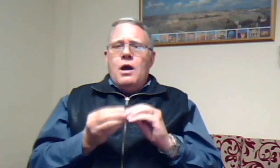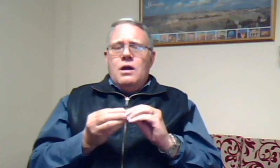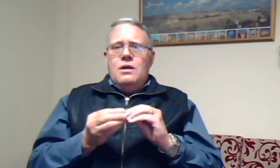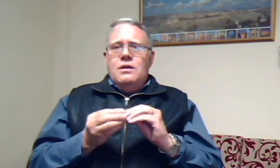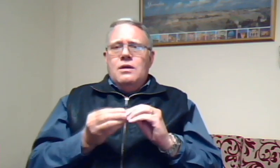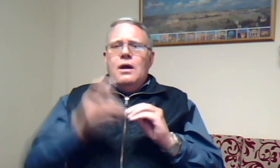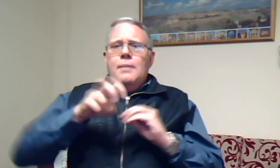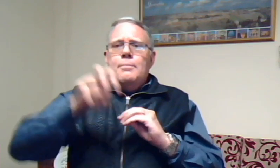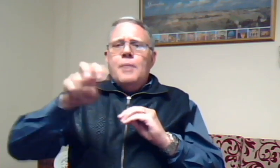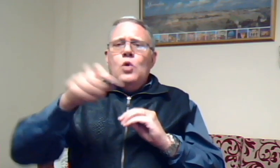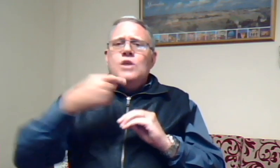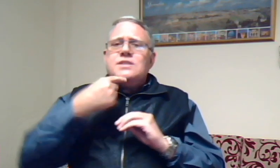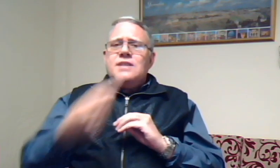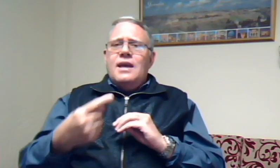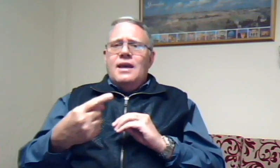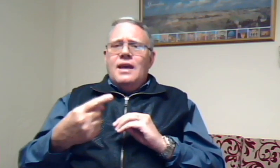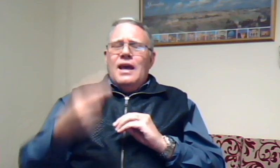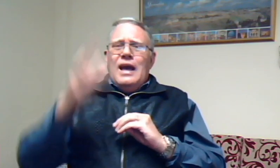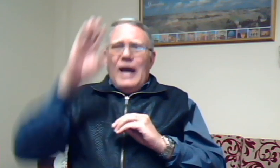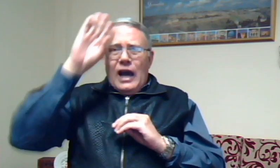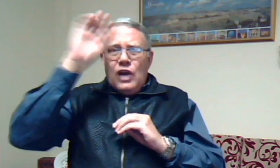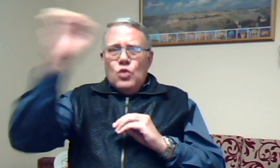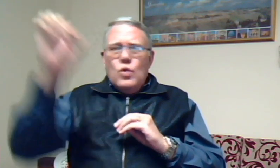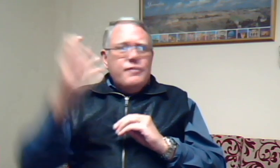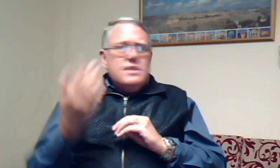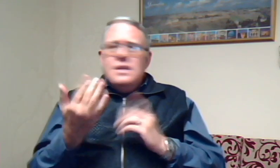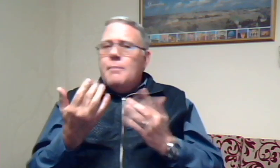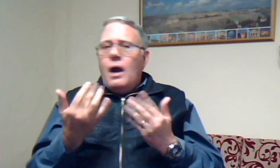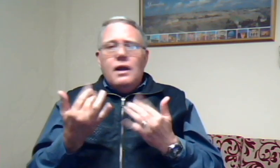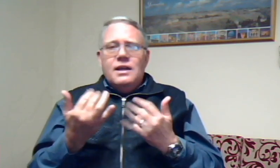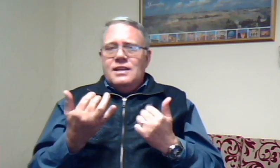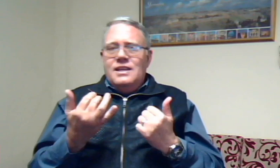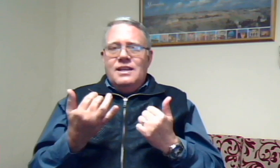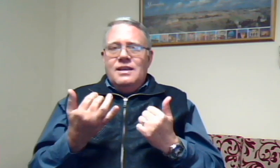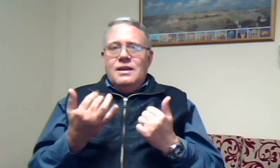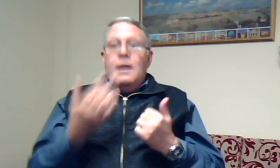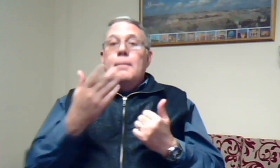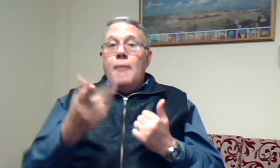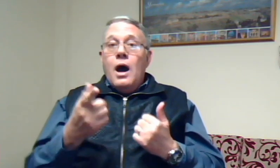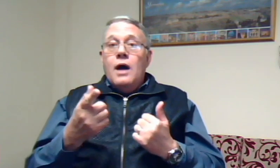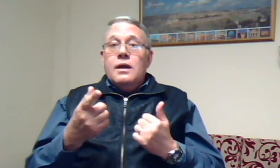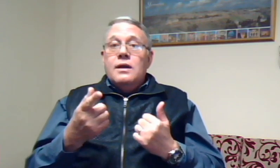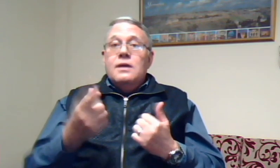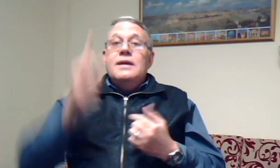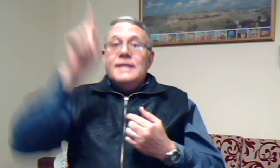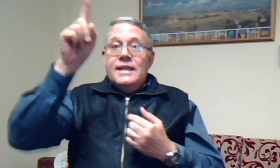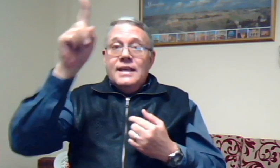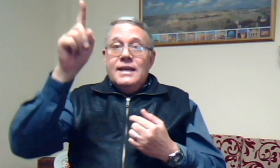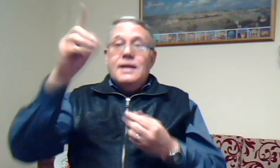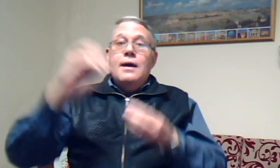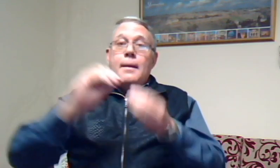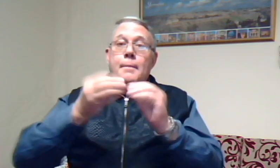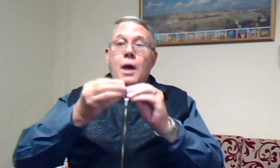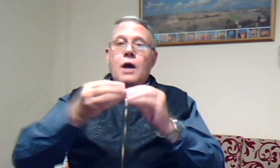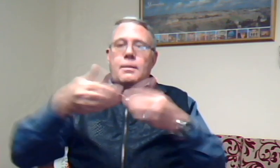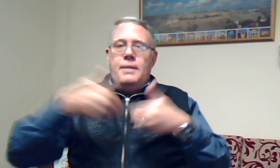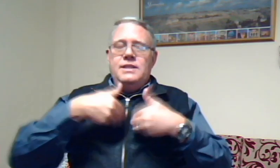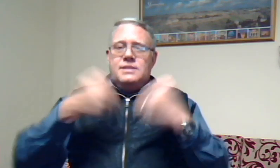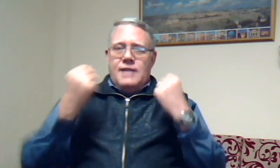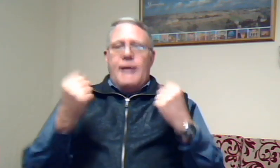Paulus sê geloof is nie makklik nie maar die Heere maak my sterk